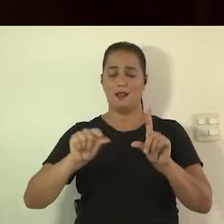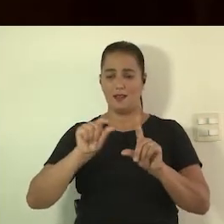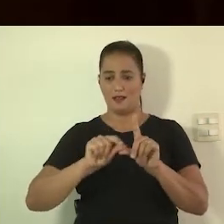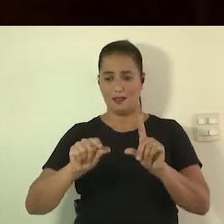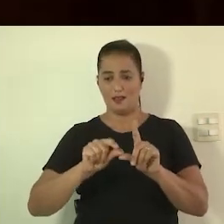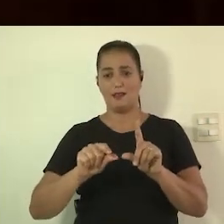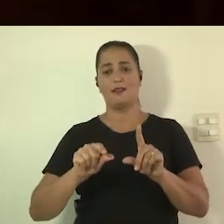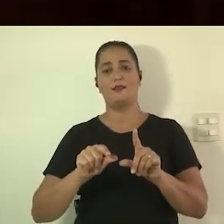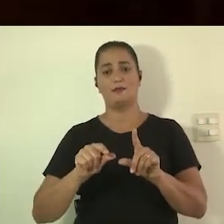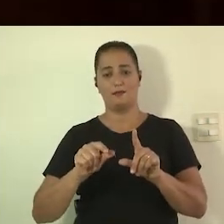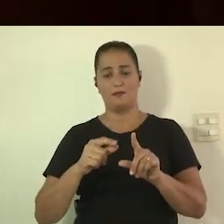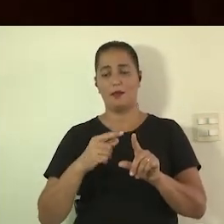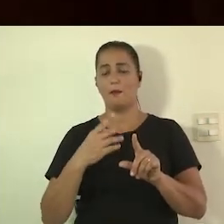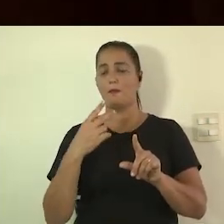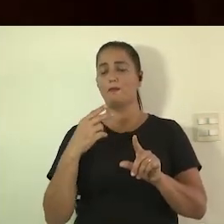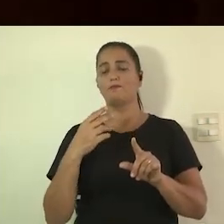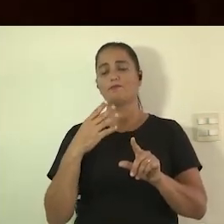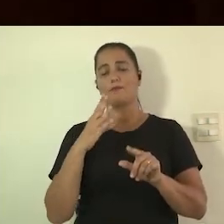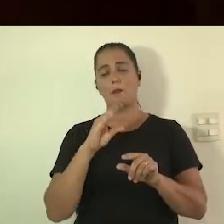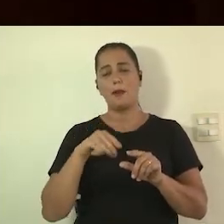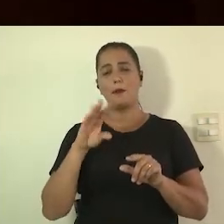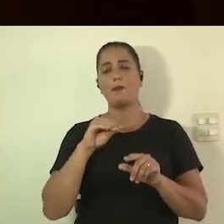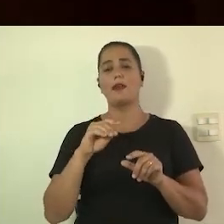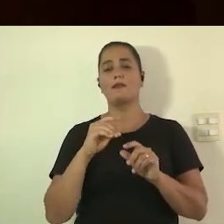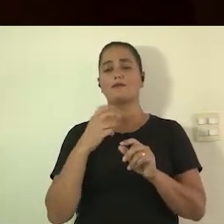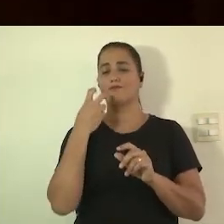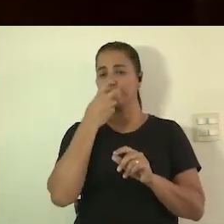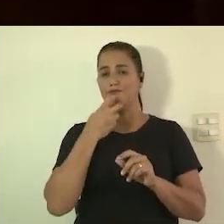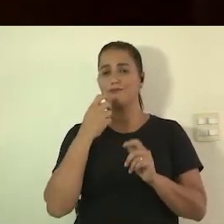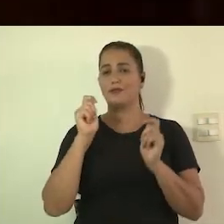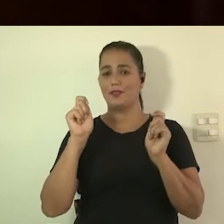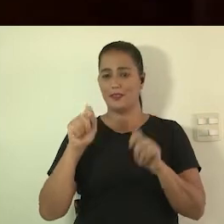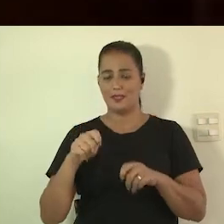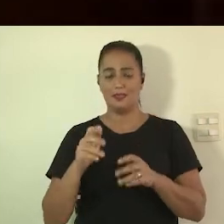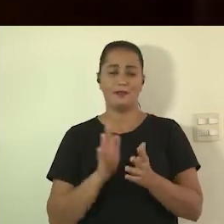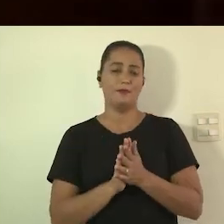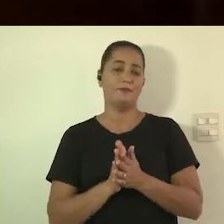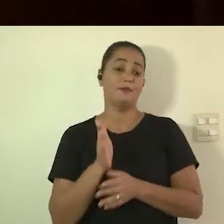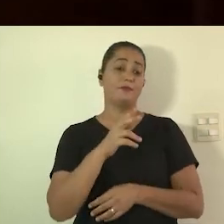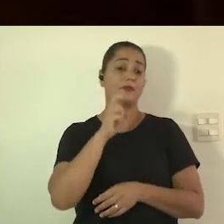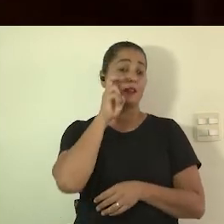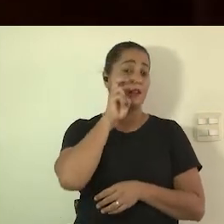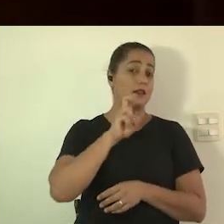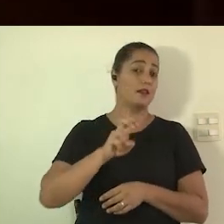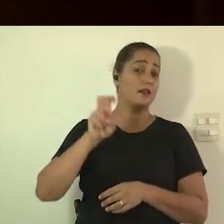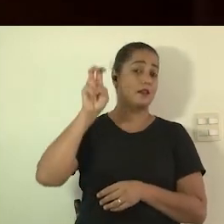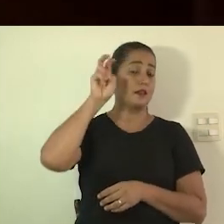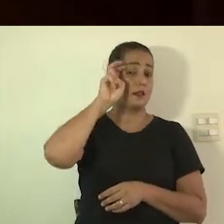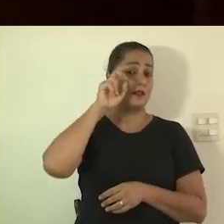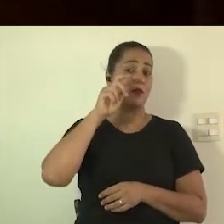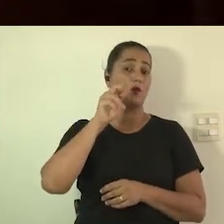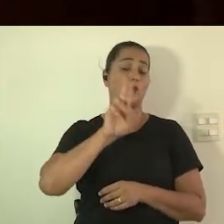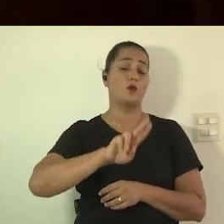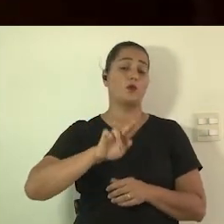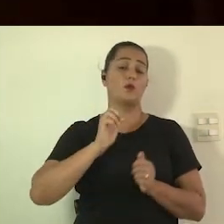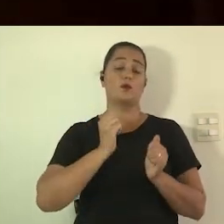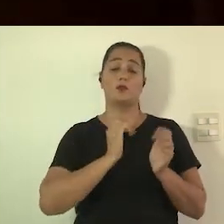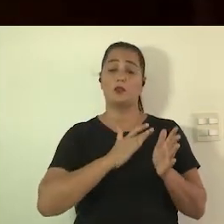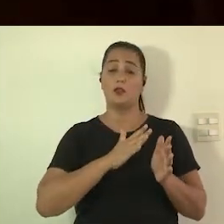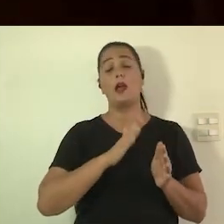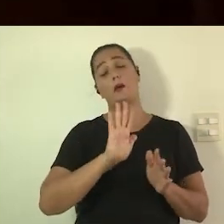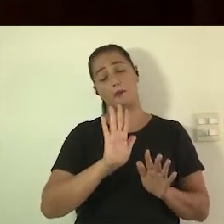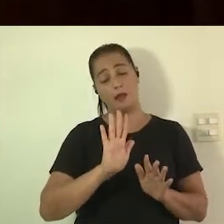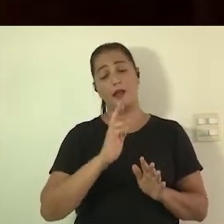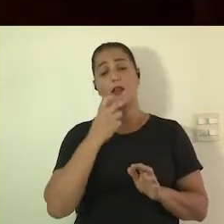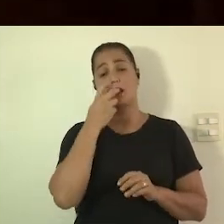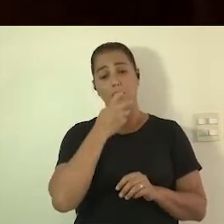provavelmente vai ter legenda também nesse vídeo e Alessandro ele usa mais a Libras não que ele não leia mas